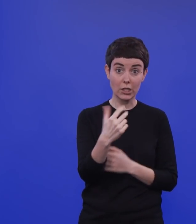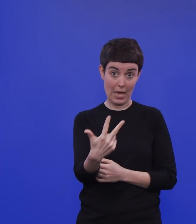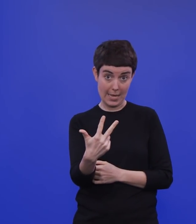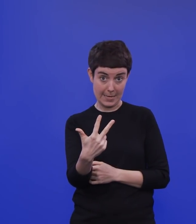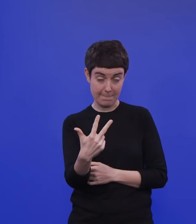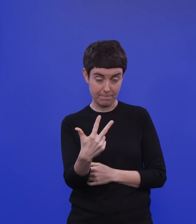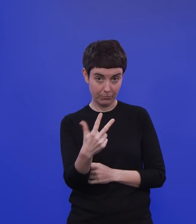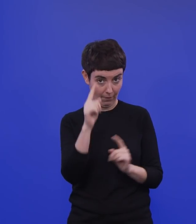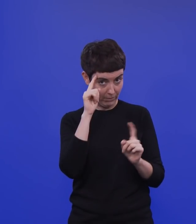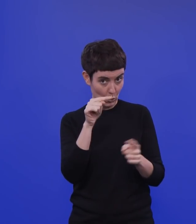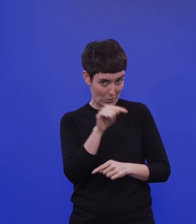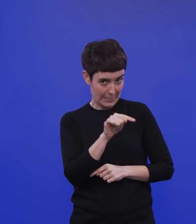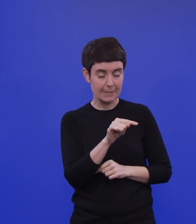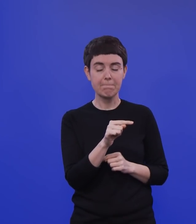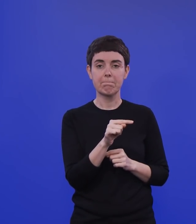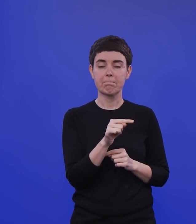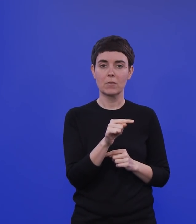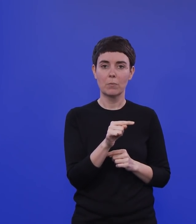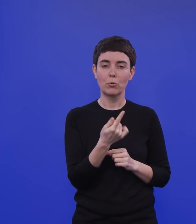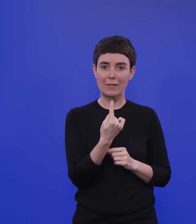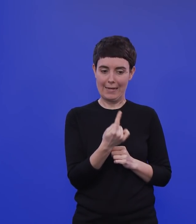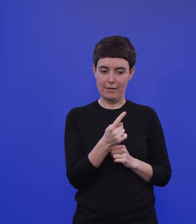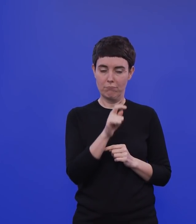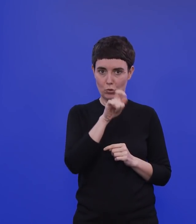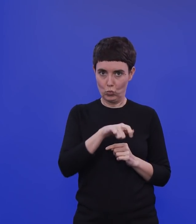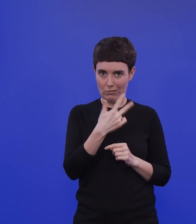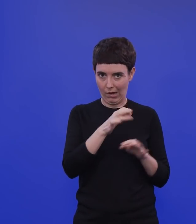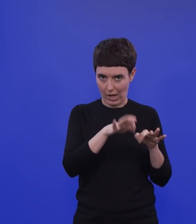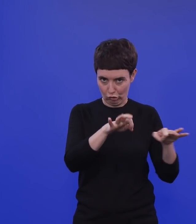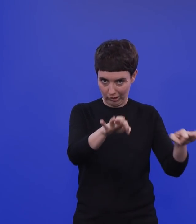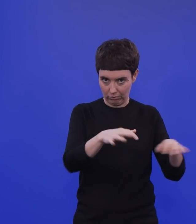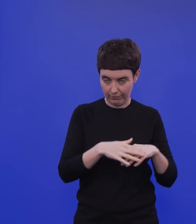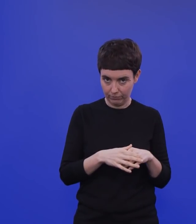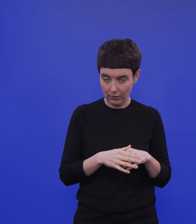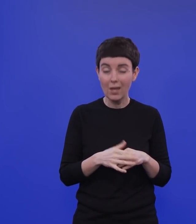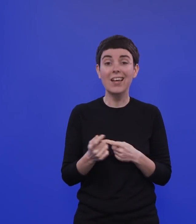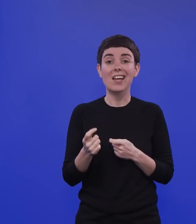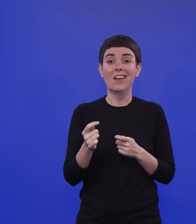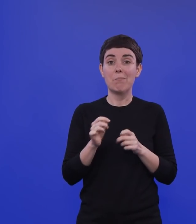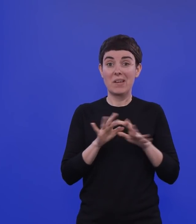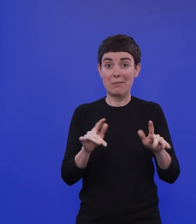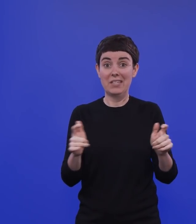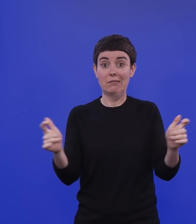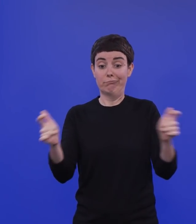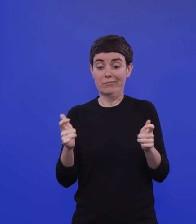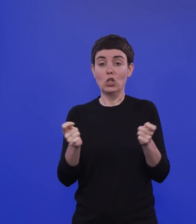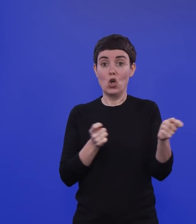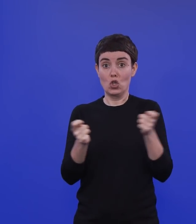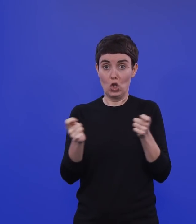Virus. Und Kontrolle ist erreicht, wenn RT, also die momentane Verbreitungsgeschwindigkeit bei 1 liegt.